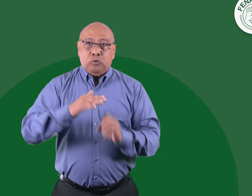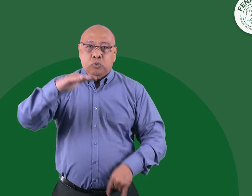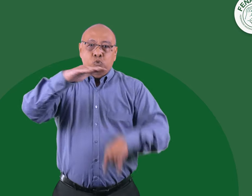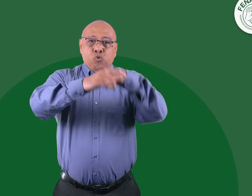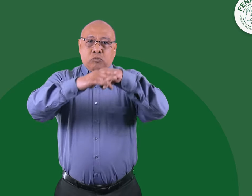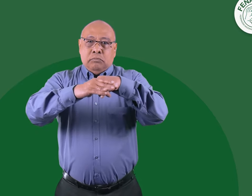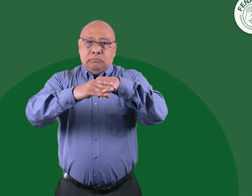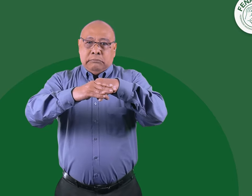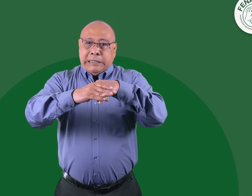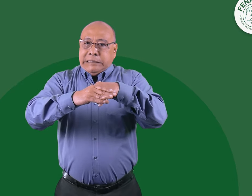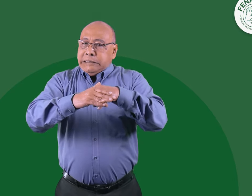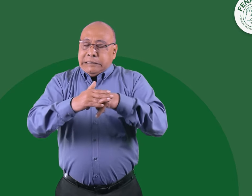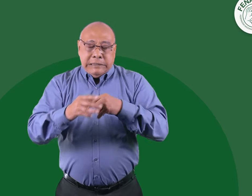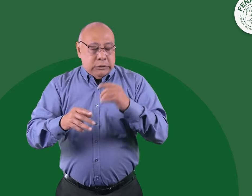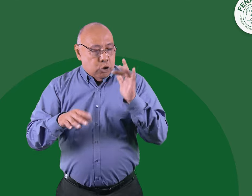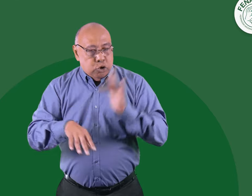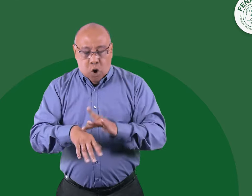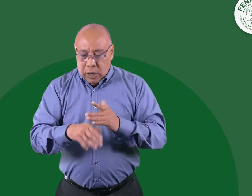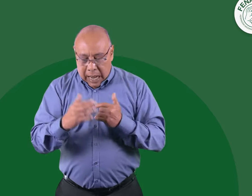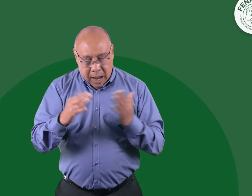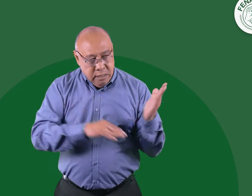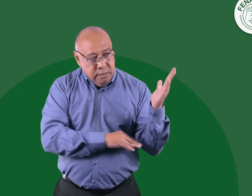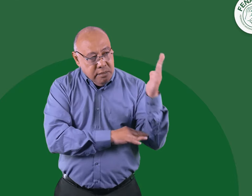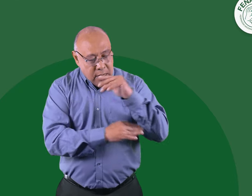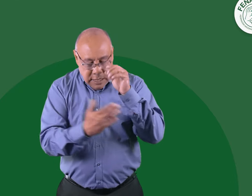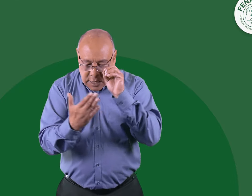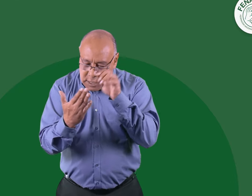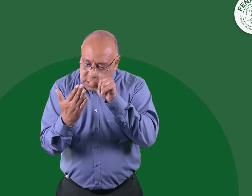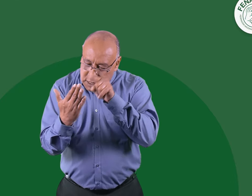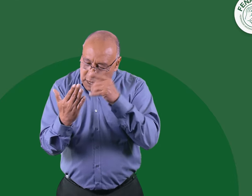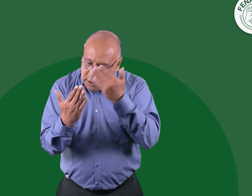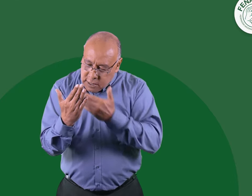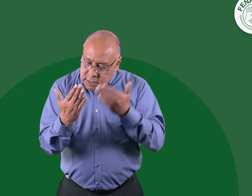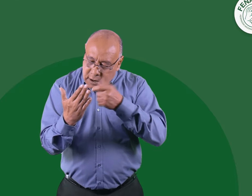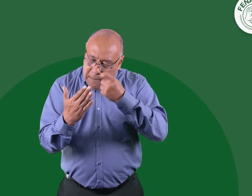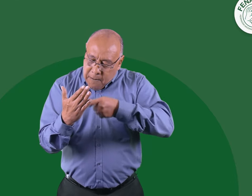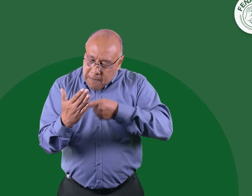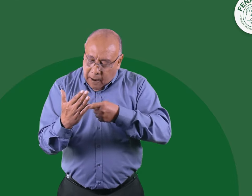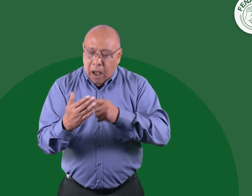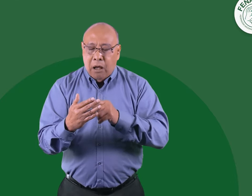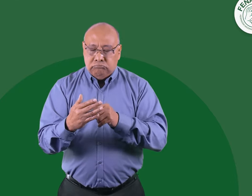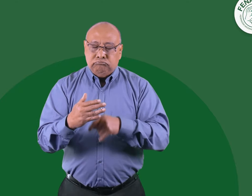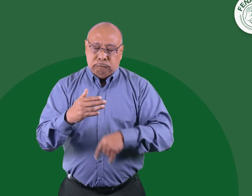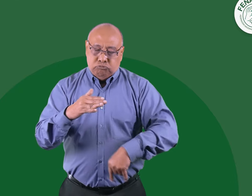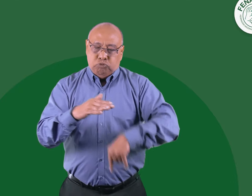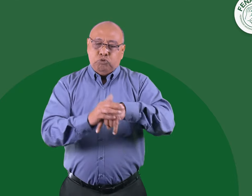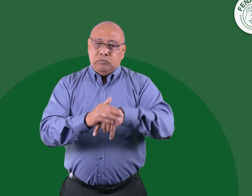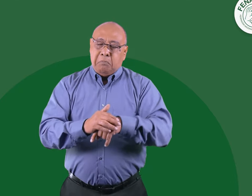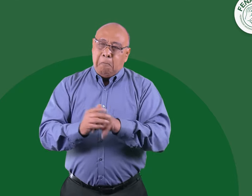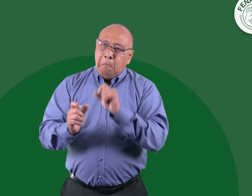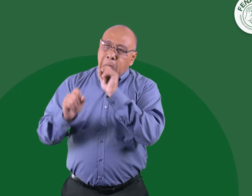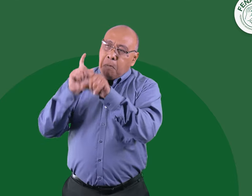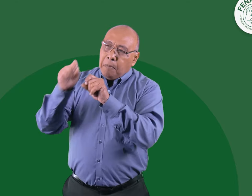información se acercaba. Se revisó y se hicieron recomendaciones en 10 puntos.